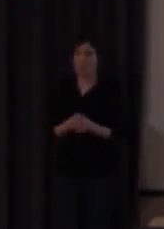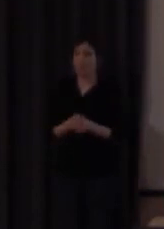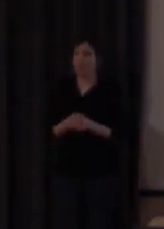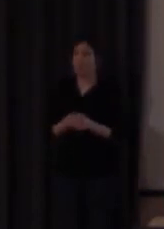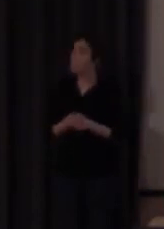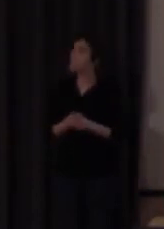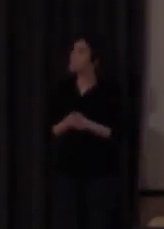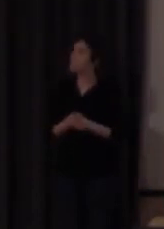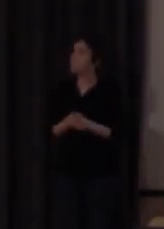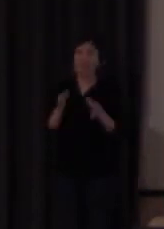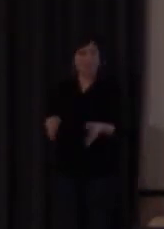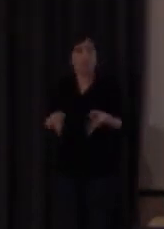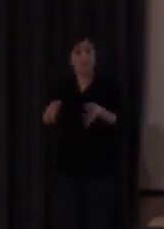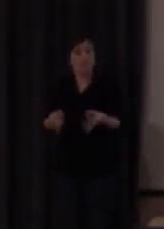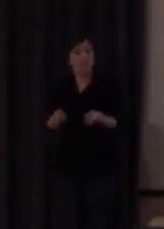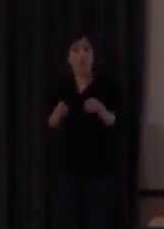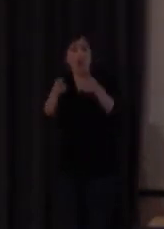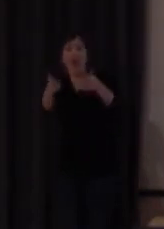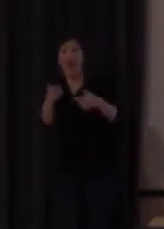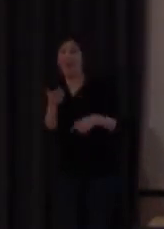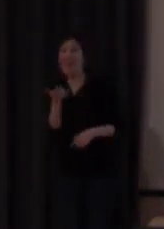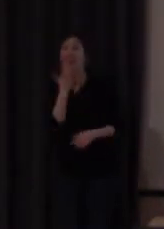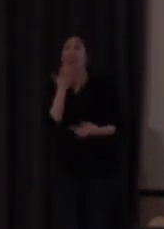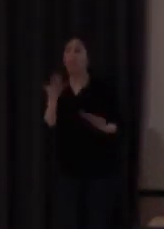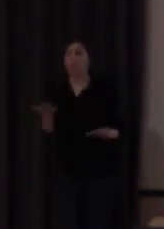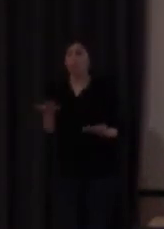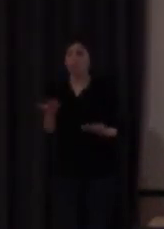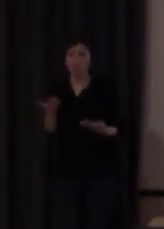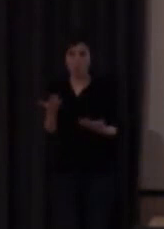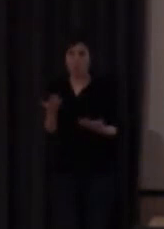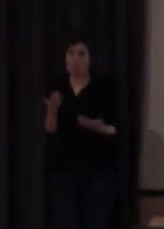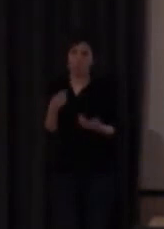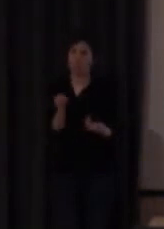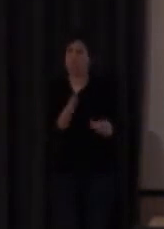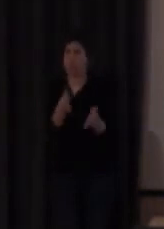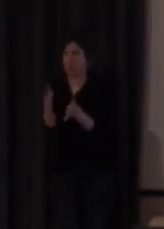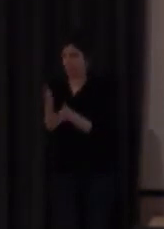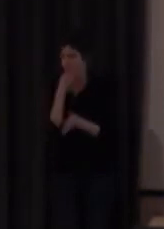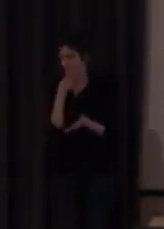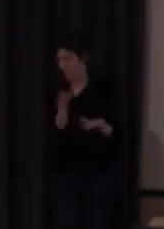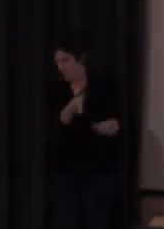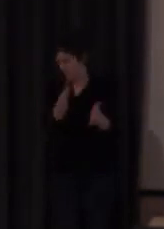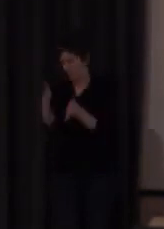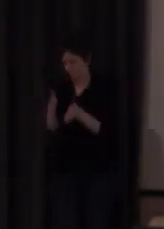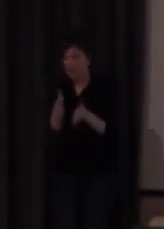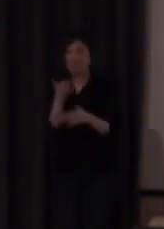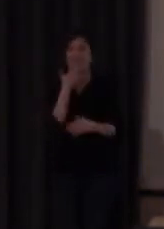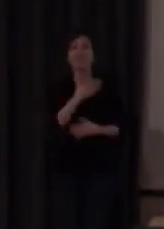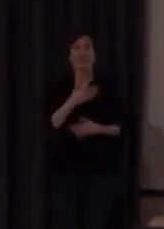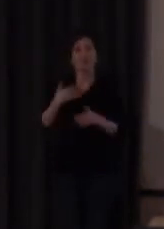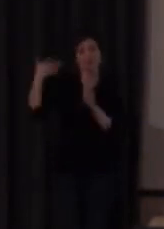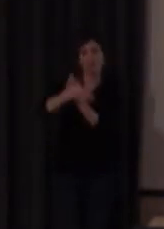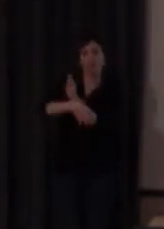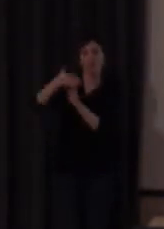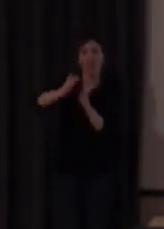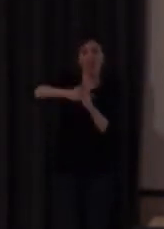Siempre que pongo un ejemplo... Siempre pongo un ejemplo similar. cuando intento explicar el nivel de escritura con el